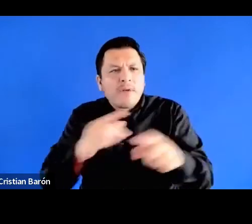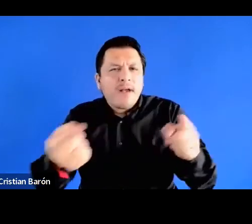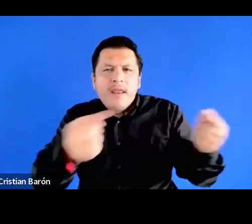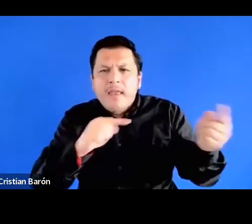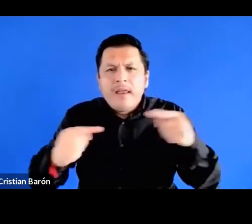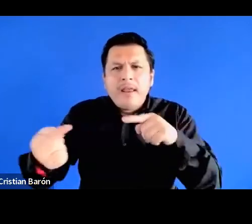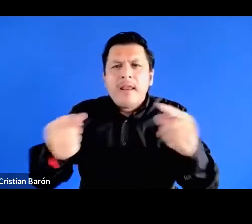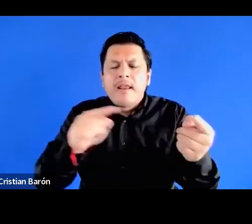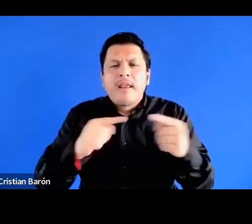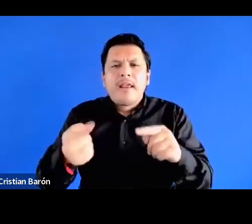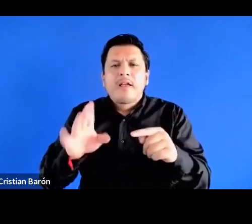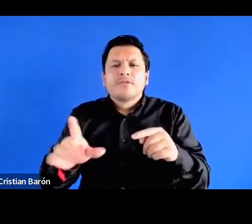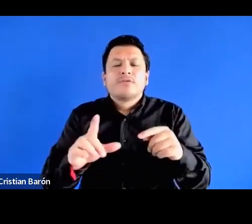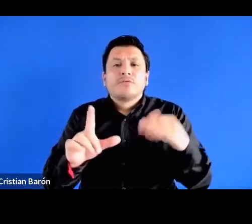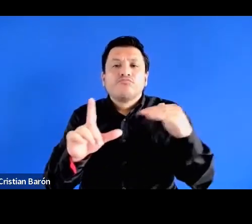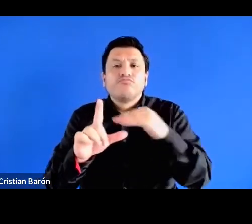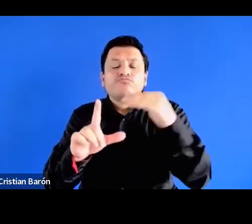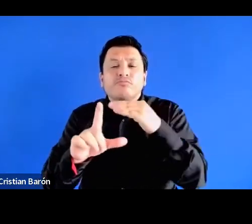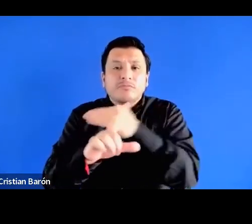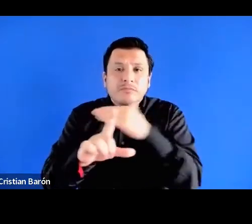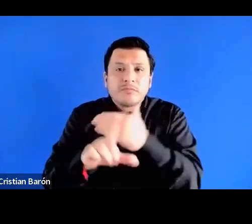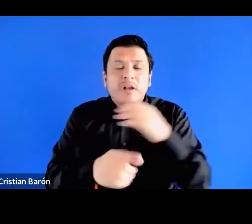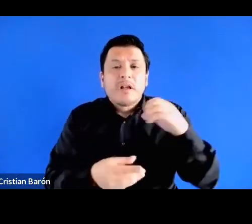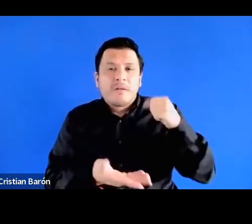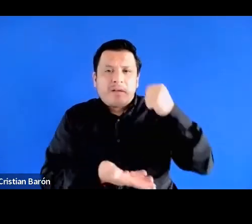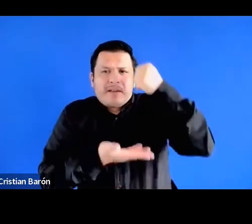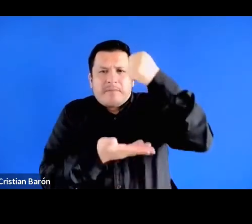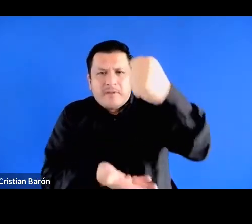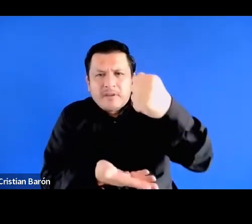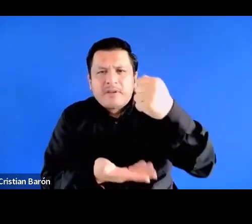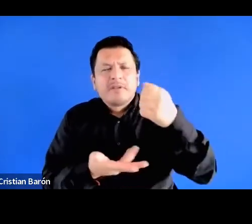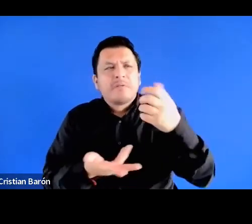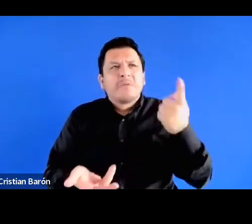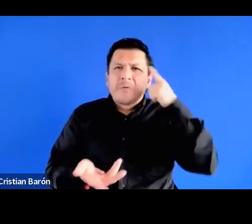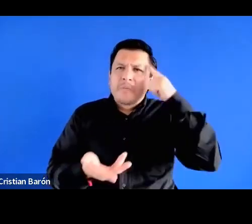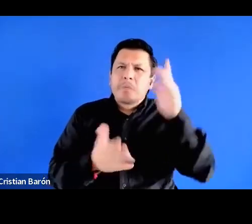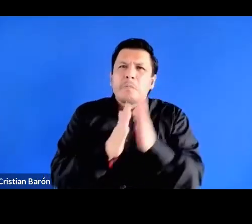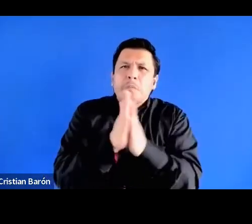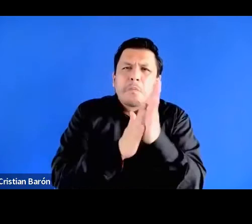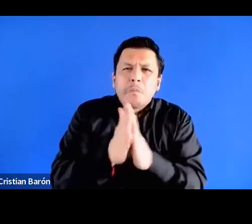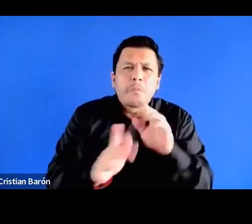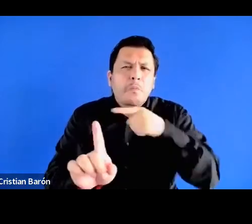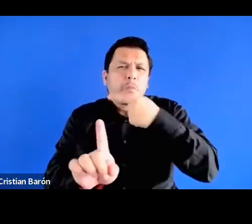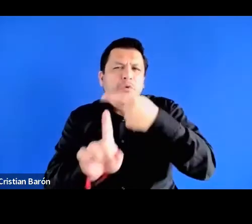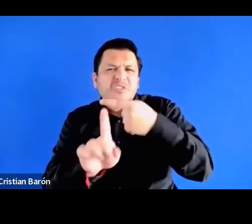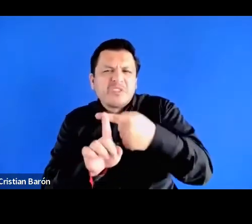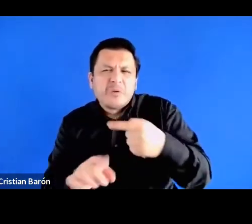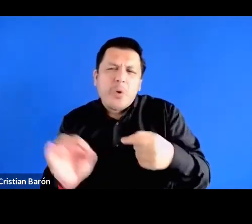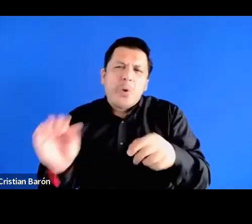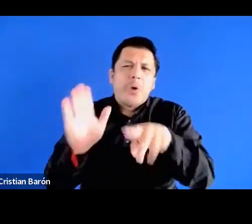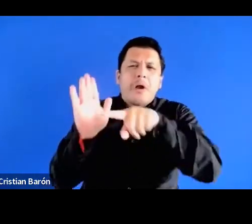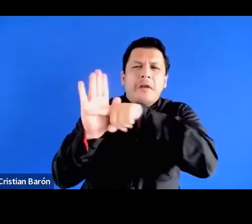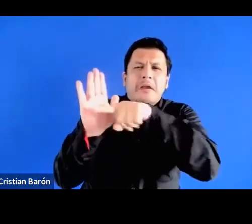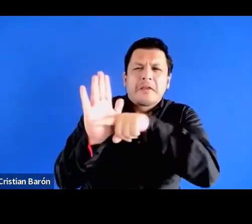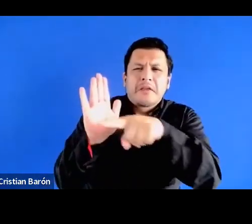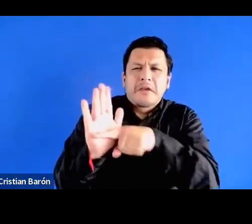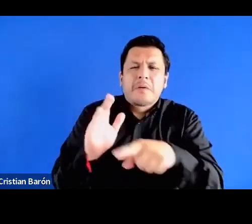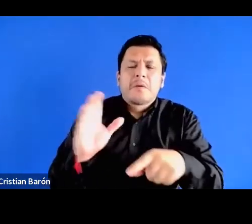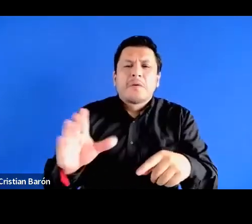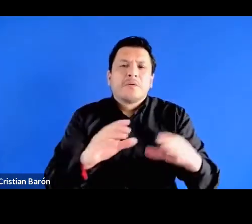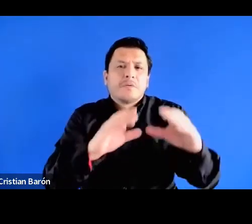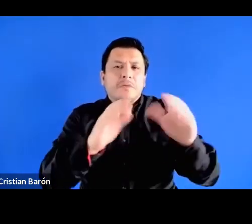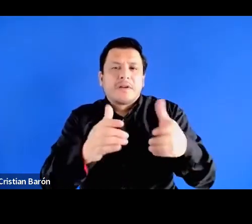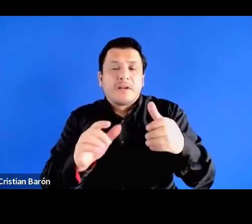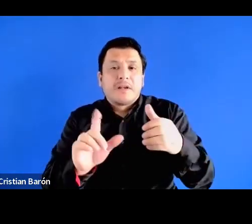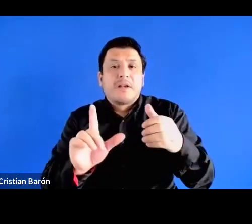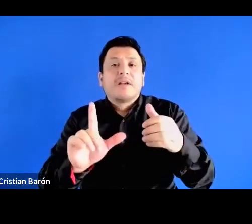las clases medias y capitalismo esperanzas y positividad y negatividad sobre clases medias Mara